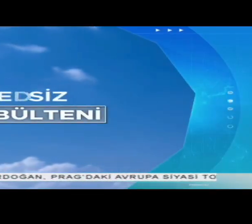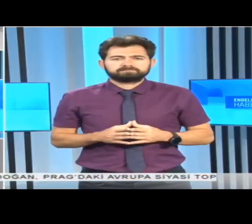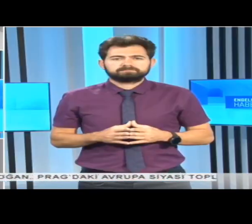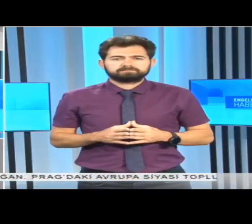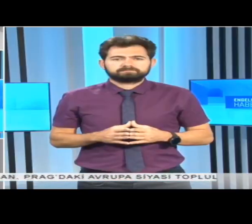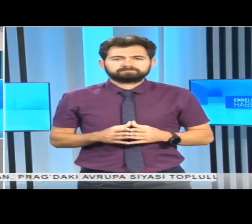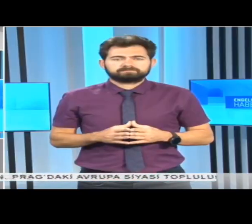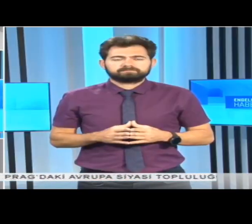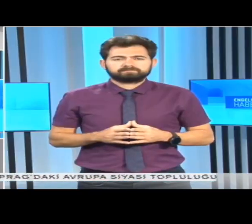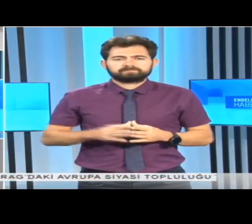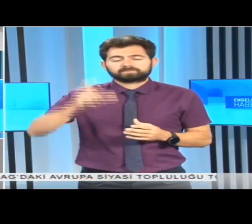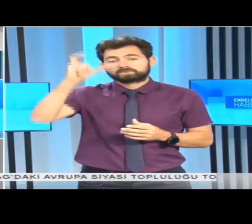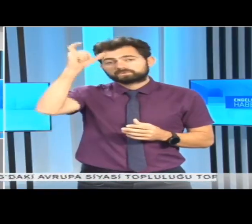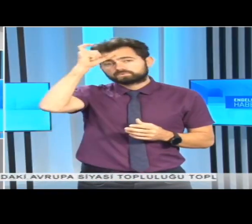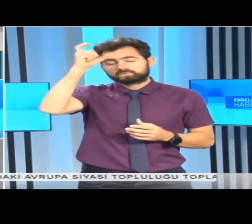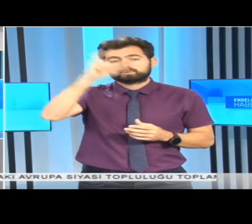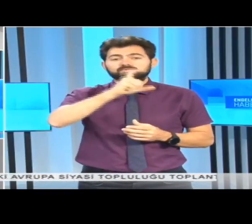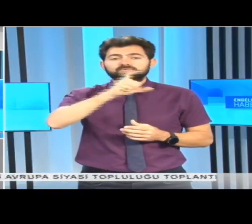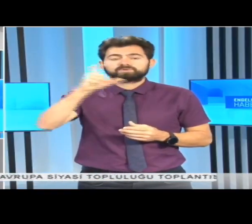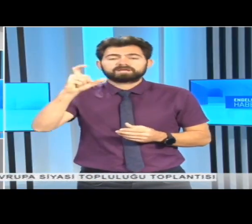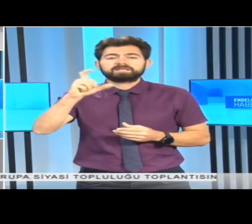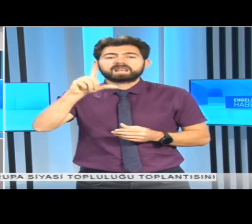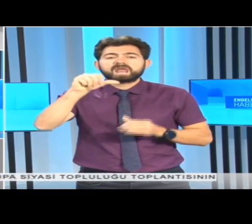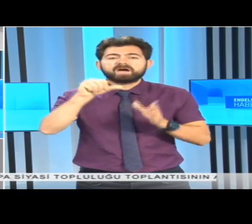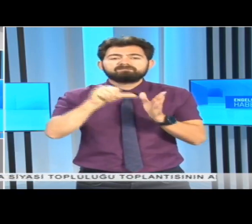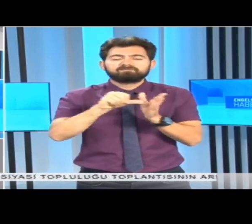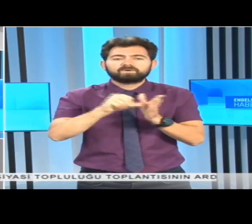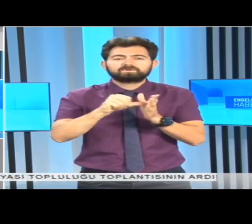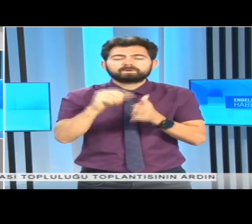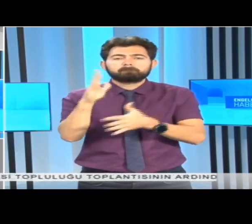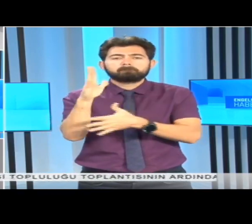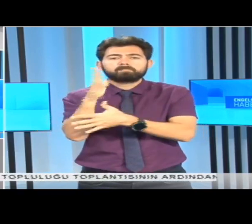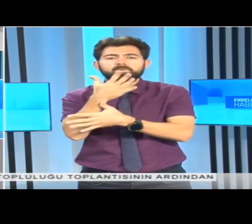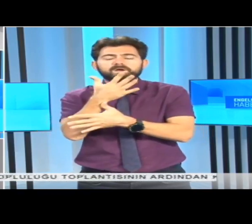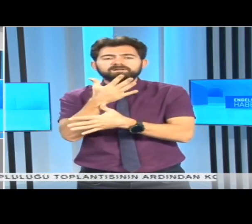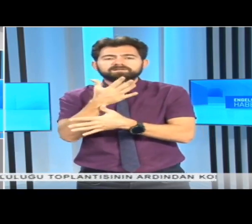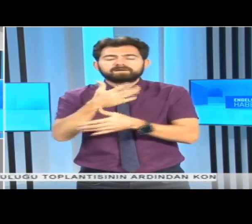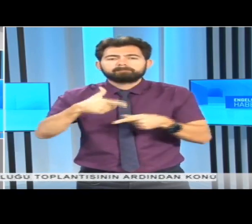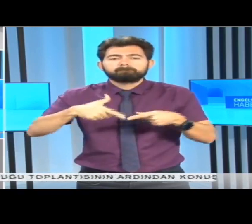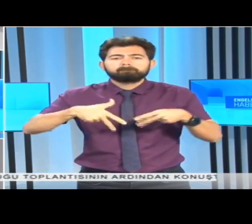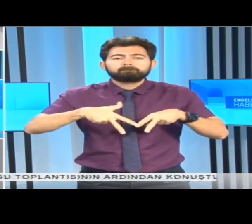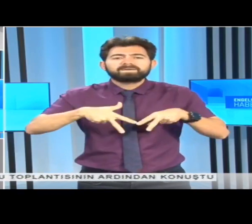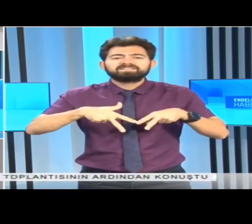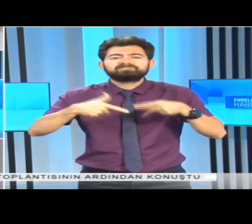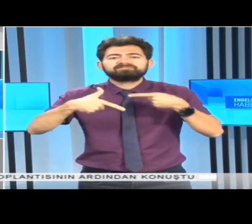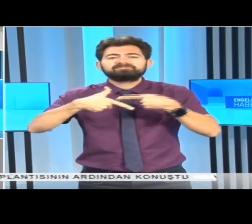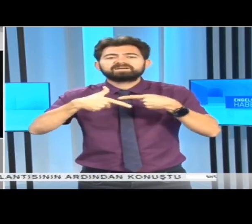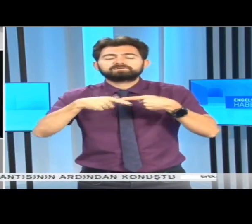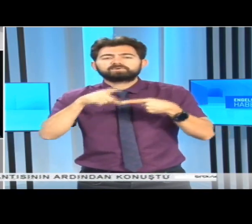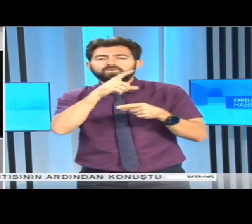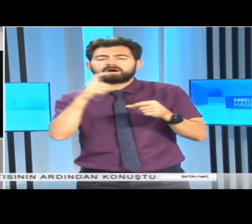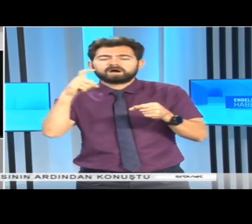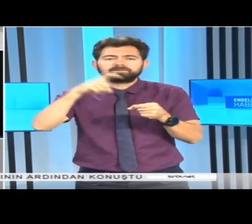Türkiye Cumhuriyeti'nin Lefkoşa Büyükelçiliği'ne Metin Feyzioğlu atandı.